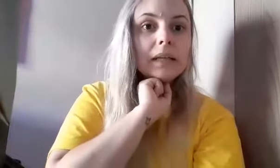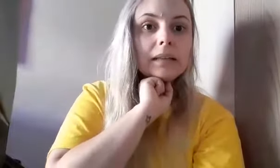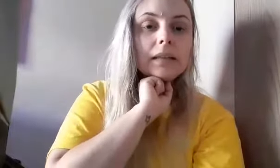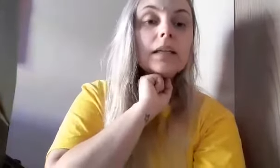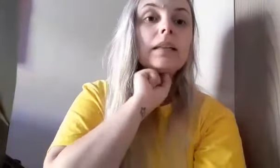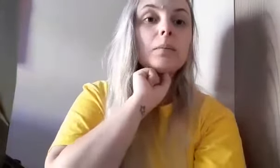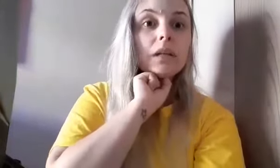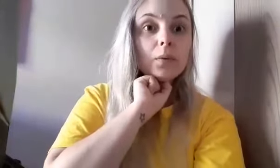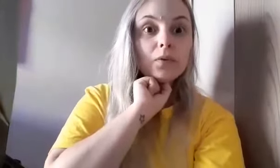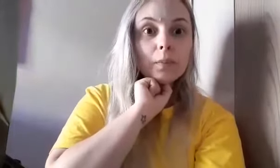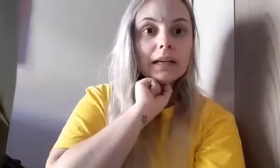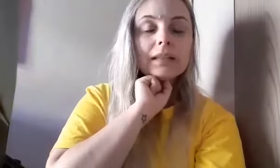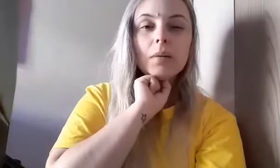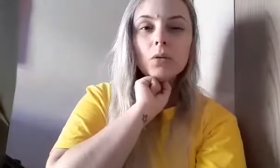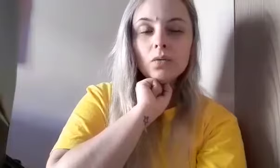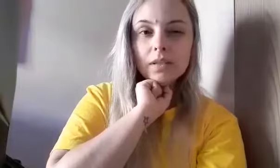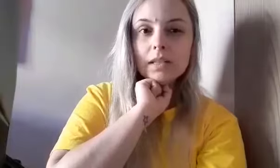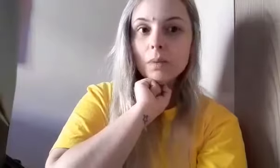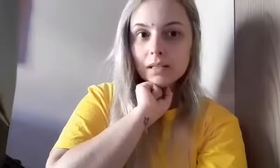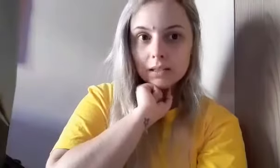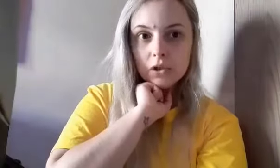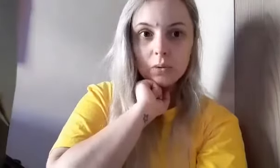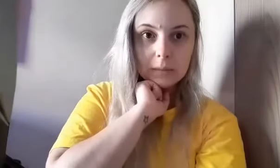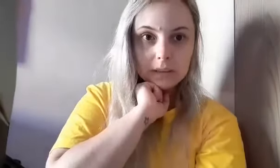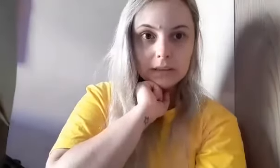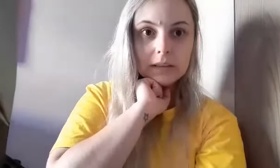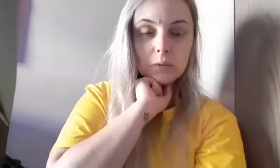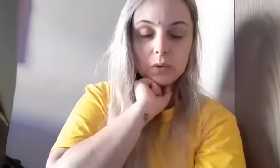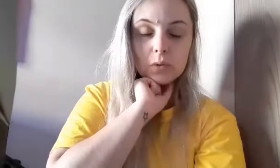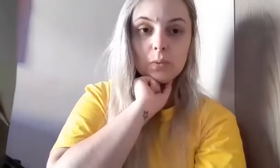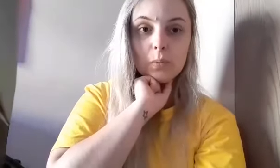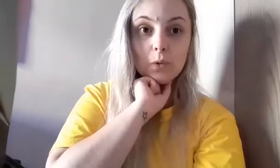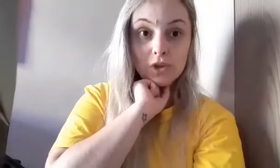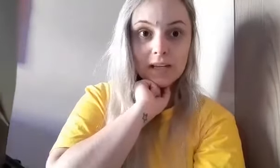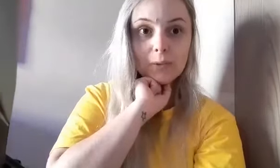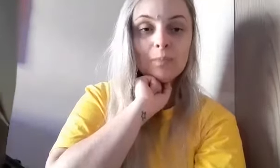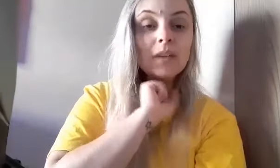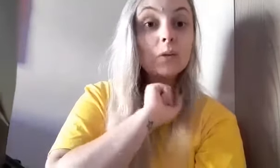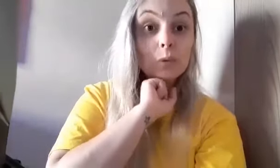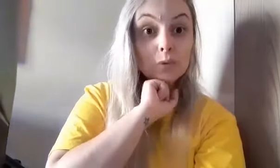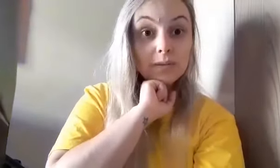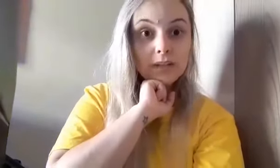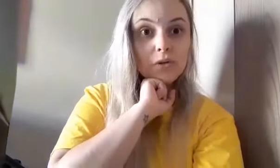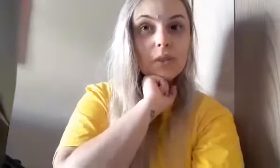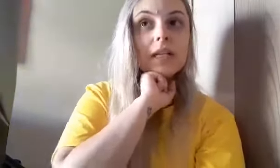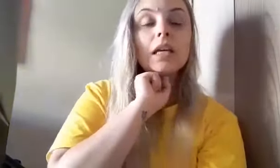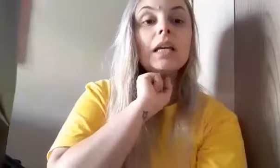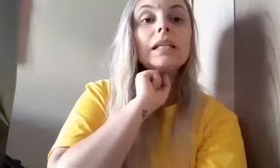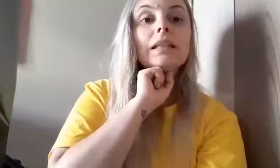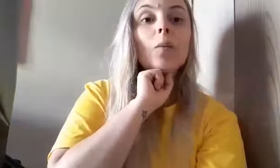Benta. Lembra que a Profimari trabalhou com vocês bastante, a Dona Benta, no nosso projeto e nos nossos vídeos? Então,